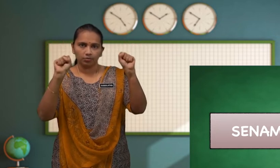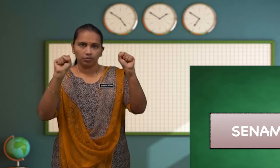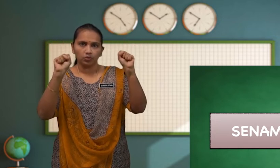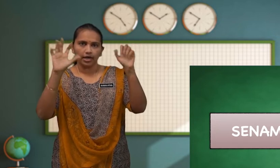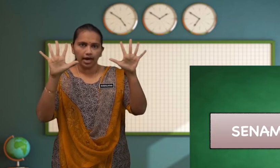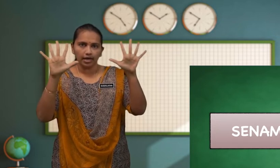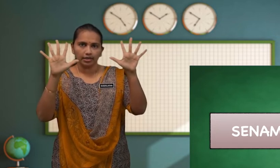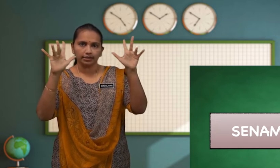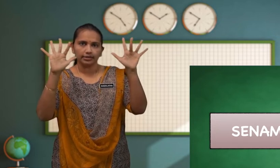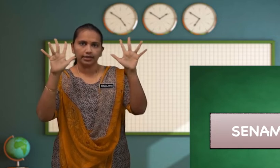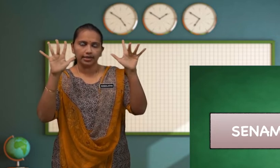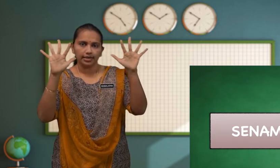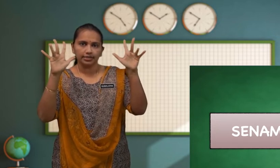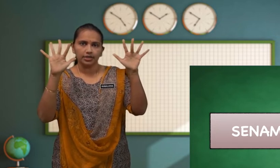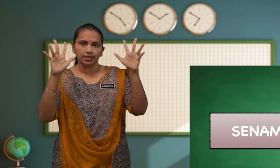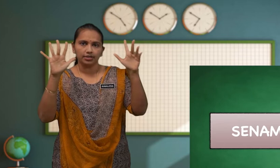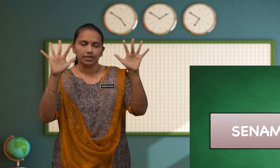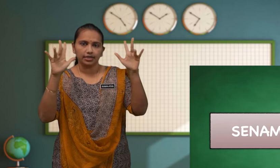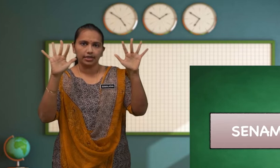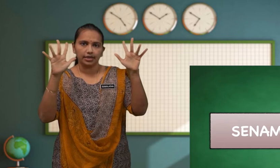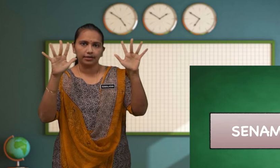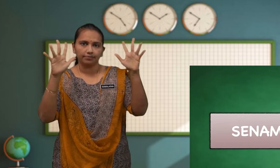Buka Gerakkan jari-jari yang lain